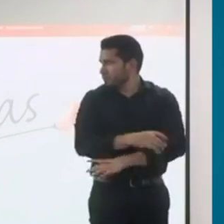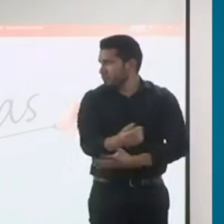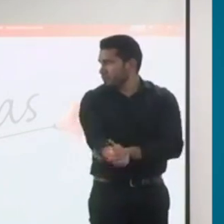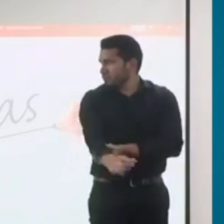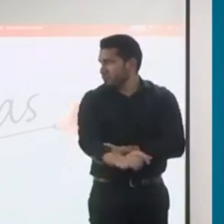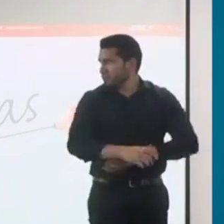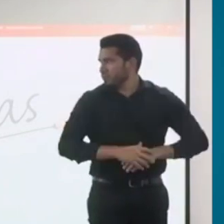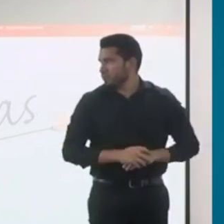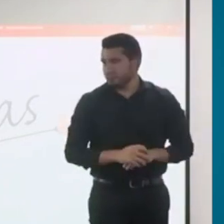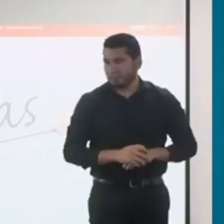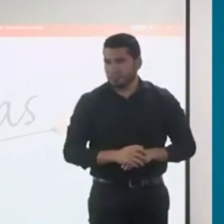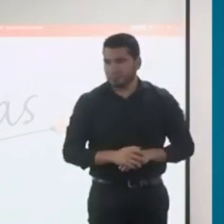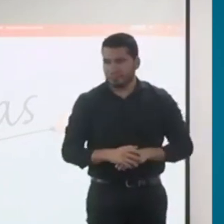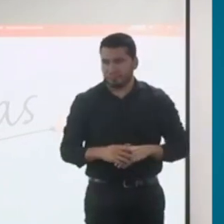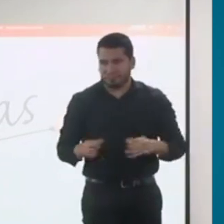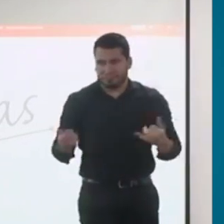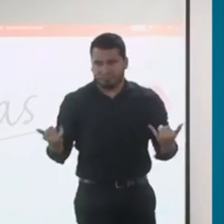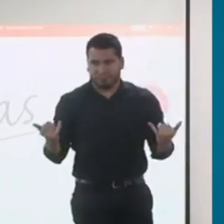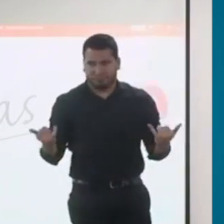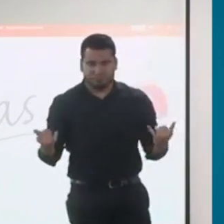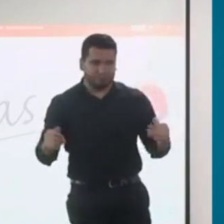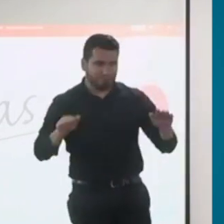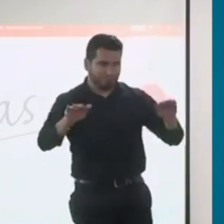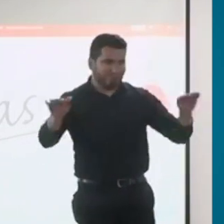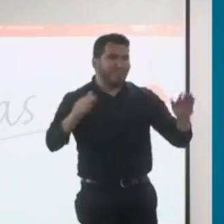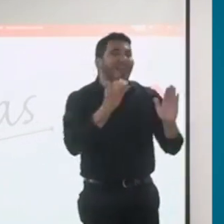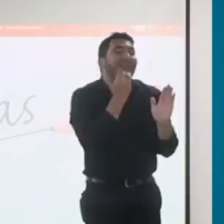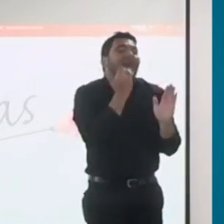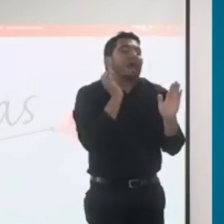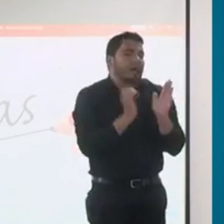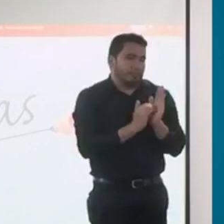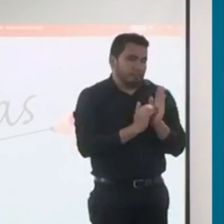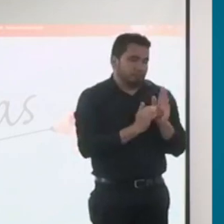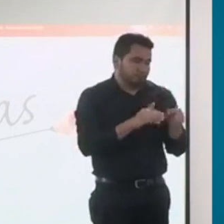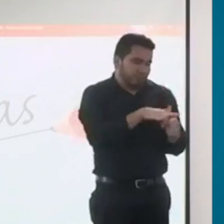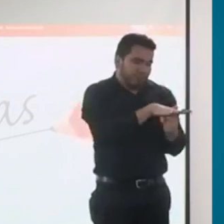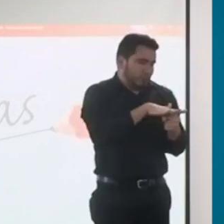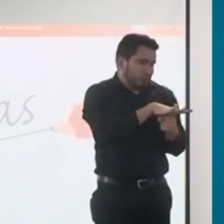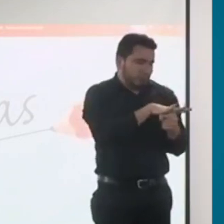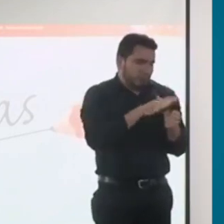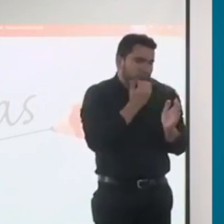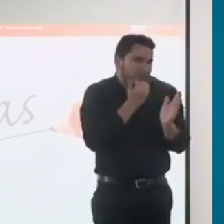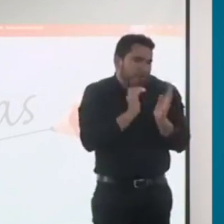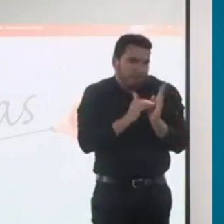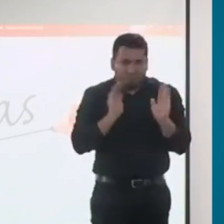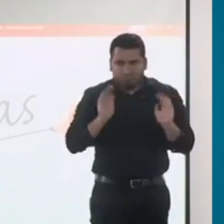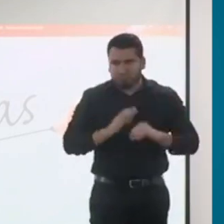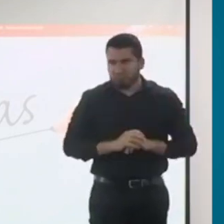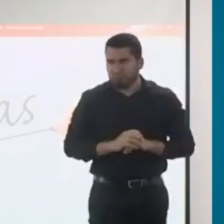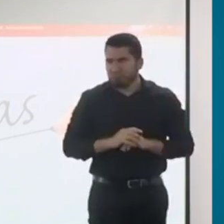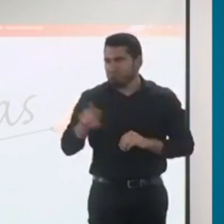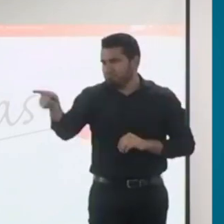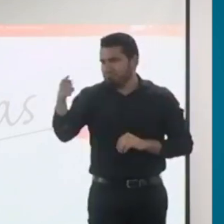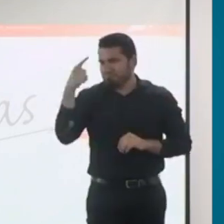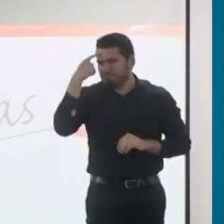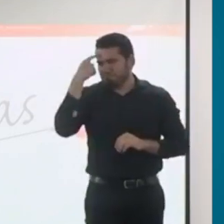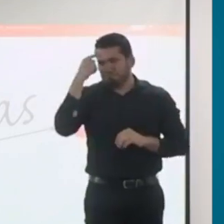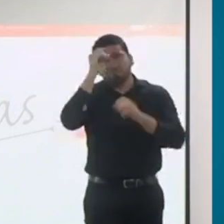Bueno, vamos a hacer un caso a manera de ejemplo. Voy a, van a imaginar que aquí a mi lado está